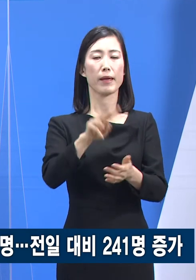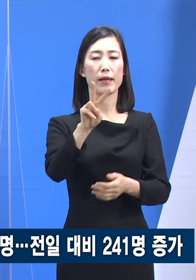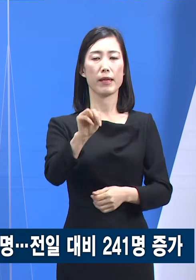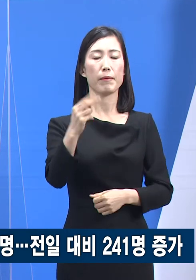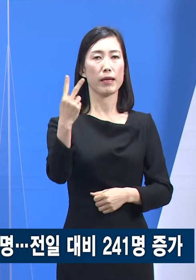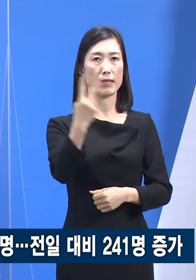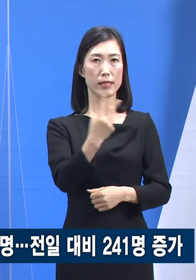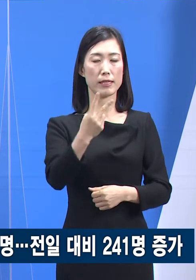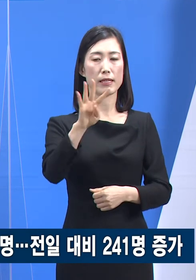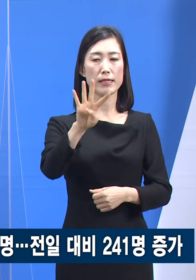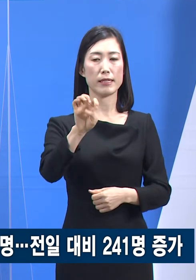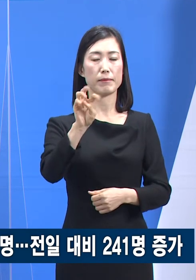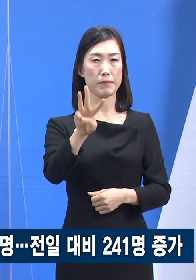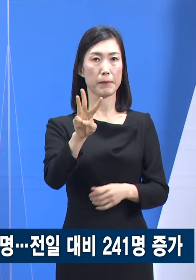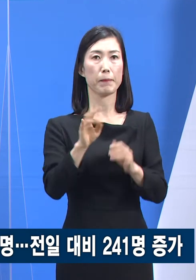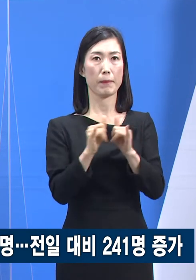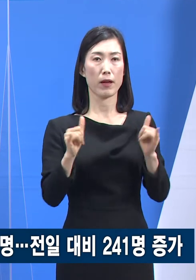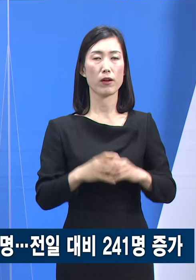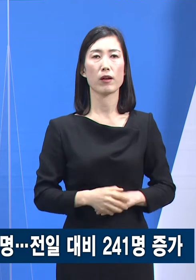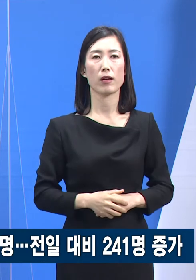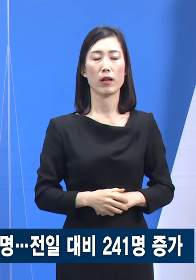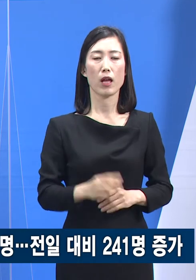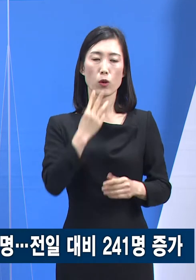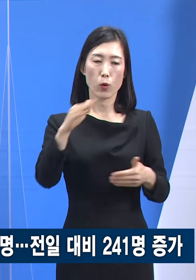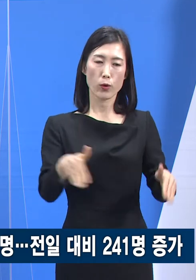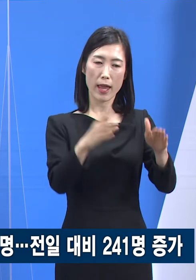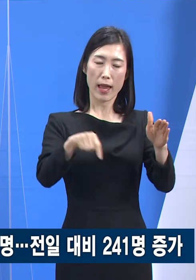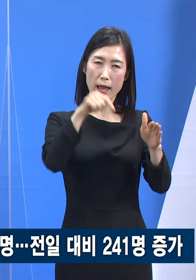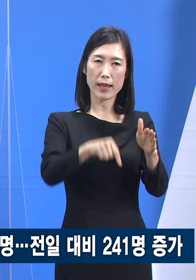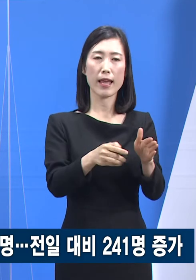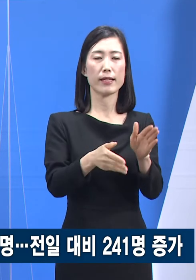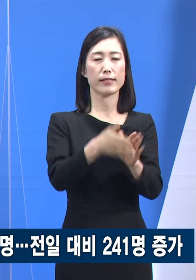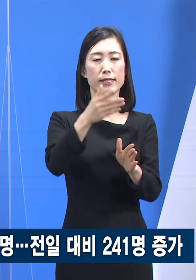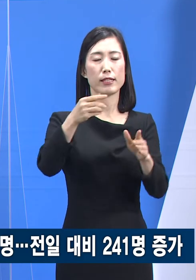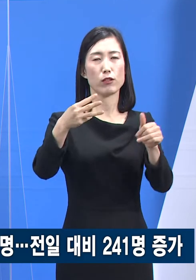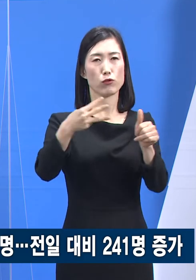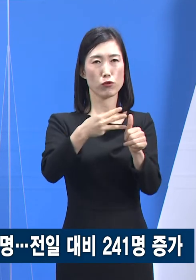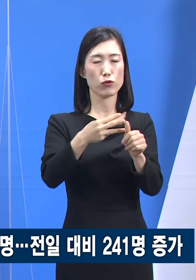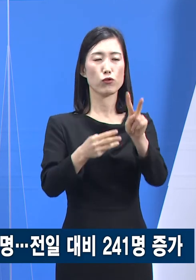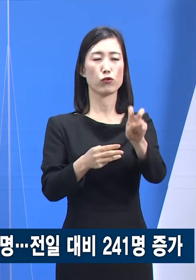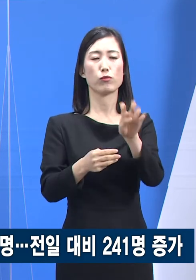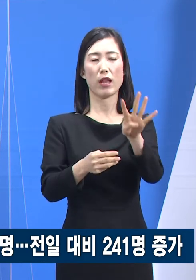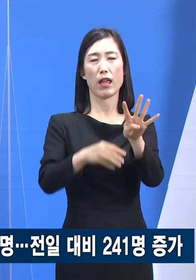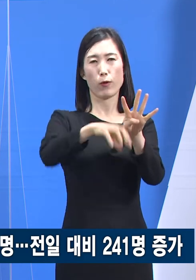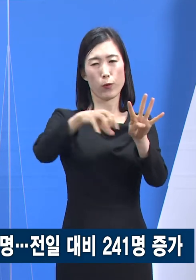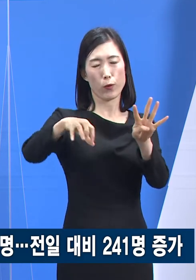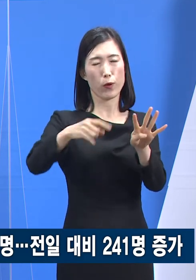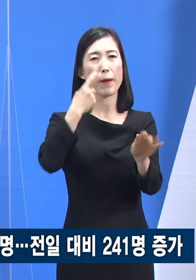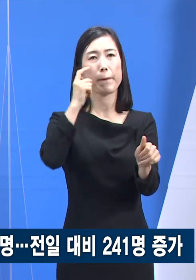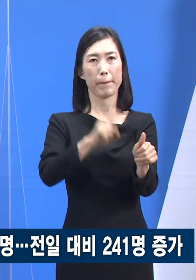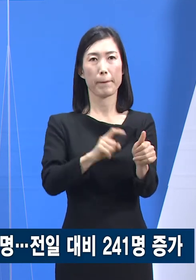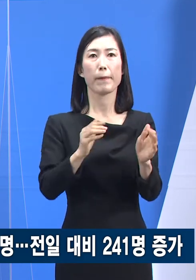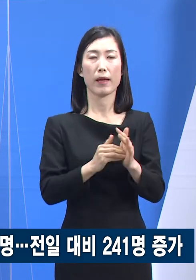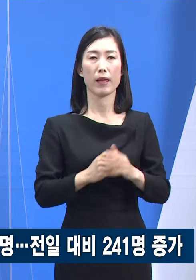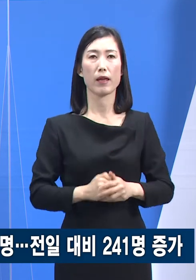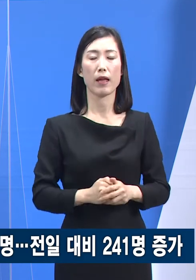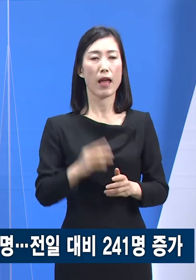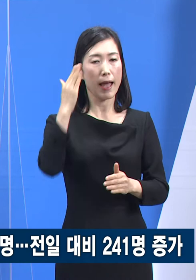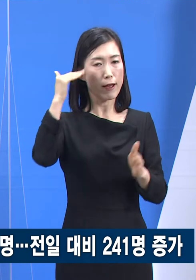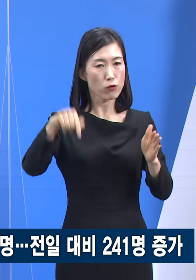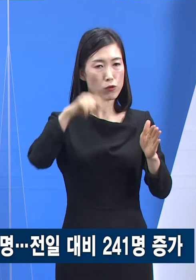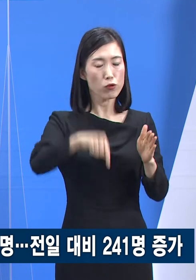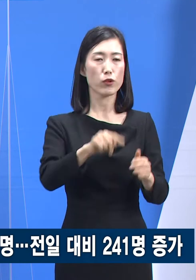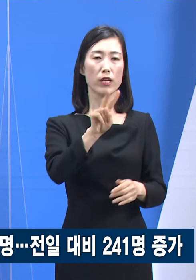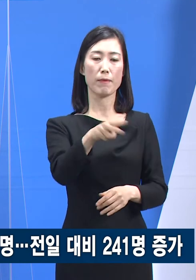,043명으로 도내 24개 시군에서 확진자가 발생하였습니다. 국내 발생이